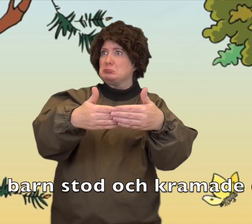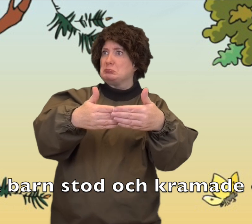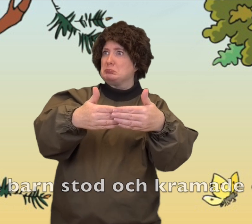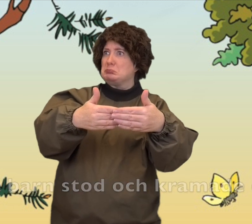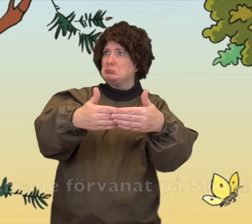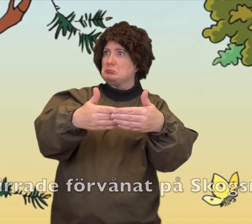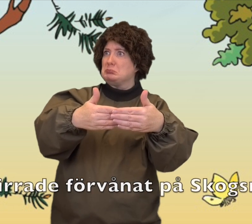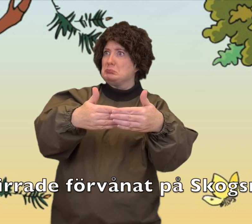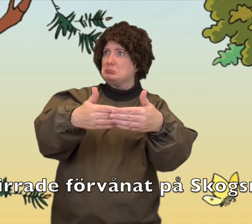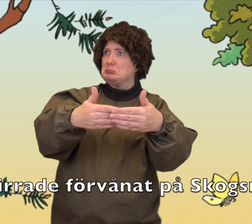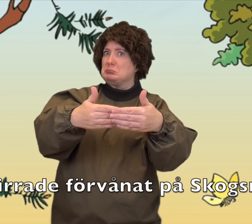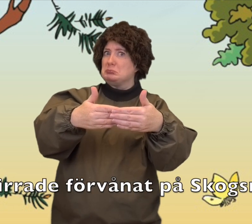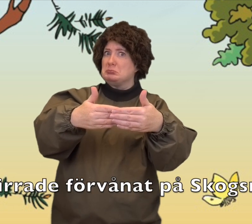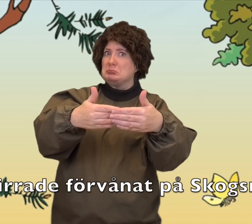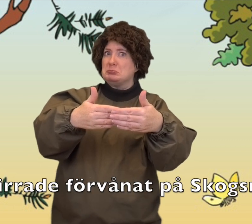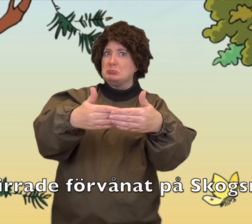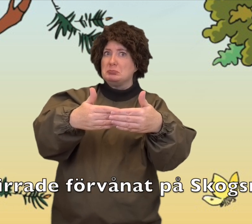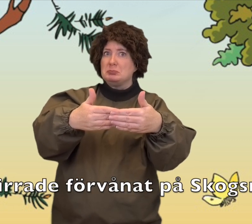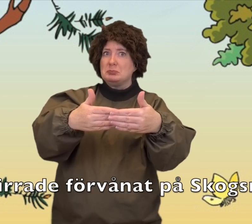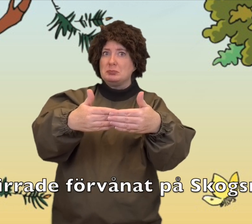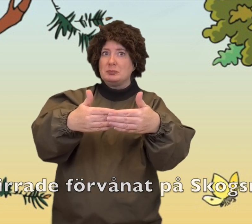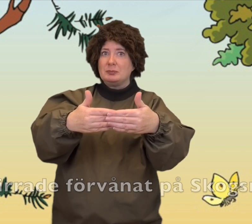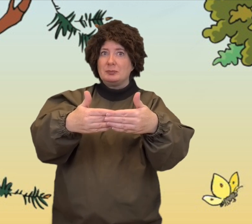det och stirrade förvånat på skogsmulle.